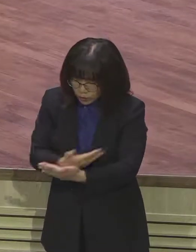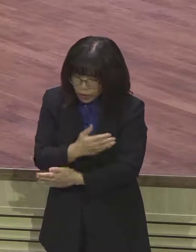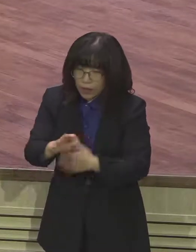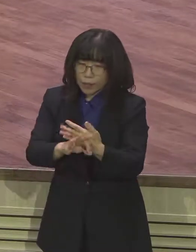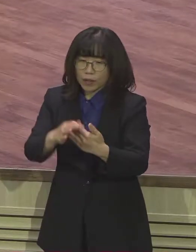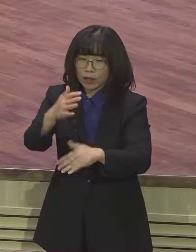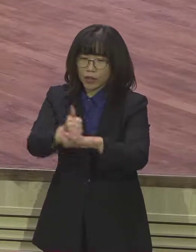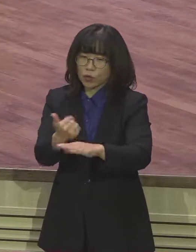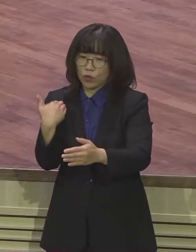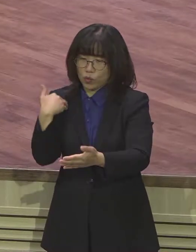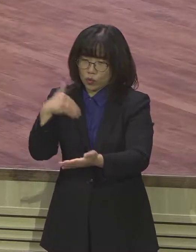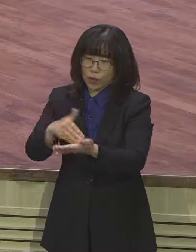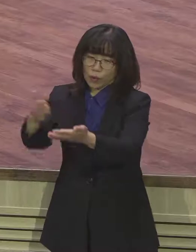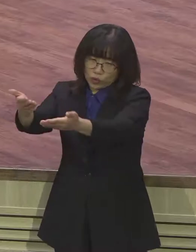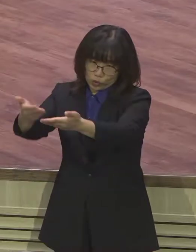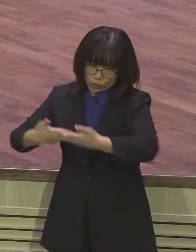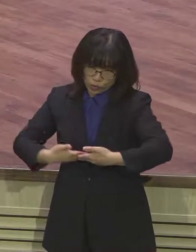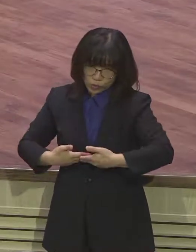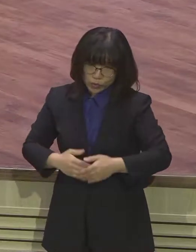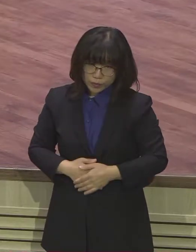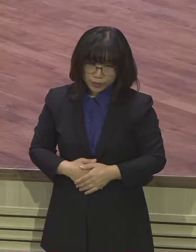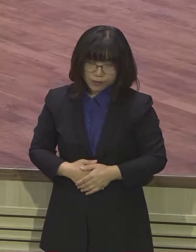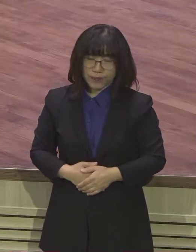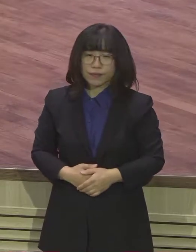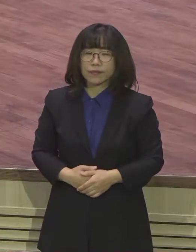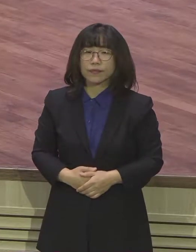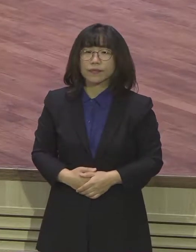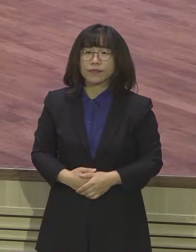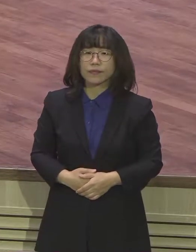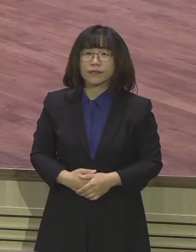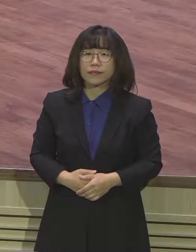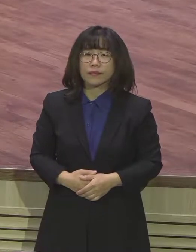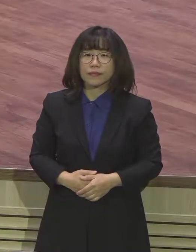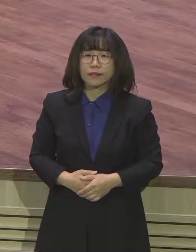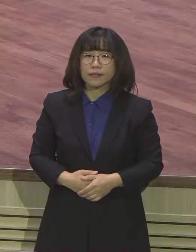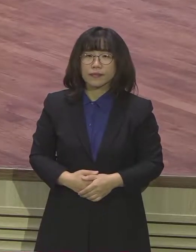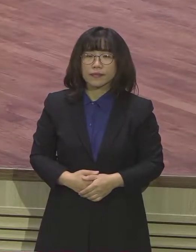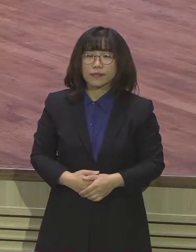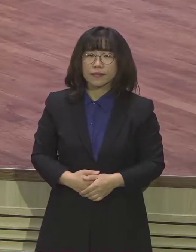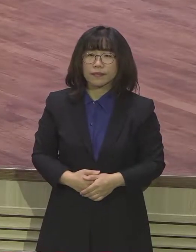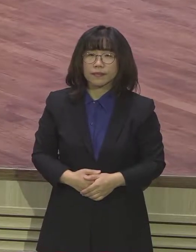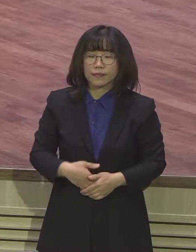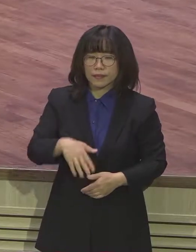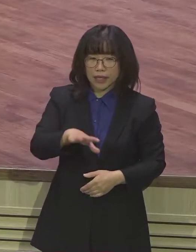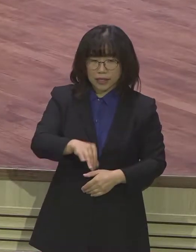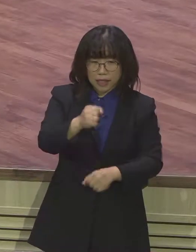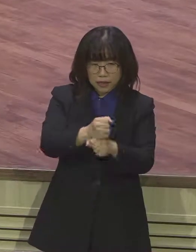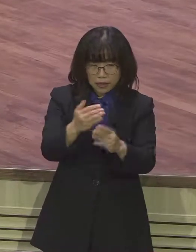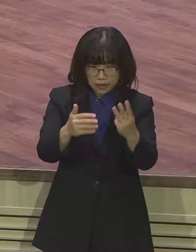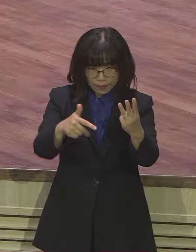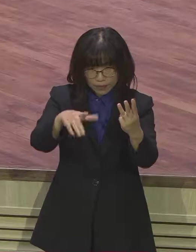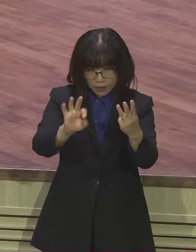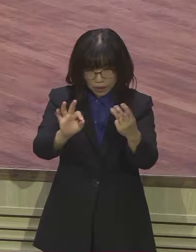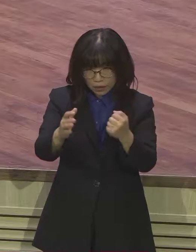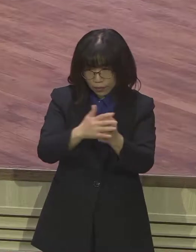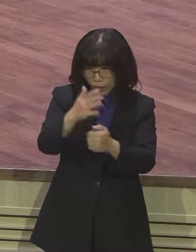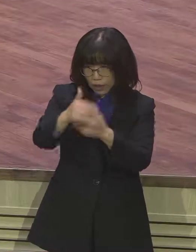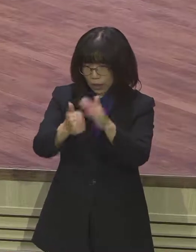이것이 암모스의 주제입니다 우리가 창식의 3장 사건 이것으로 말면 하나님을 떠나서 정말 죄와 저죽